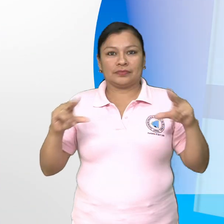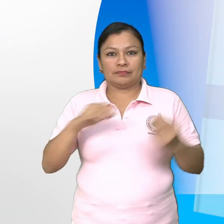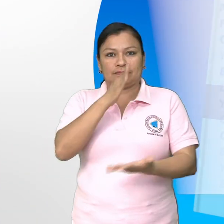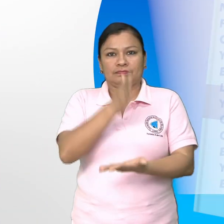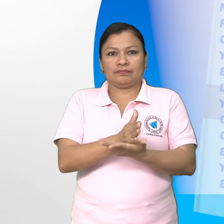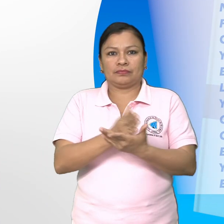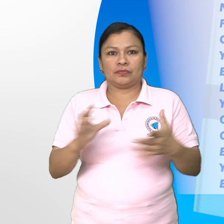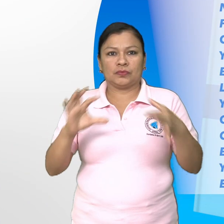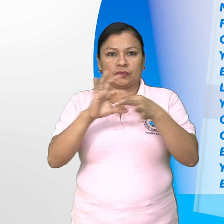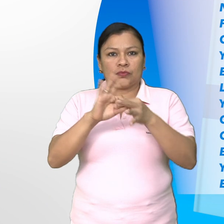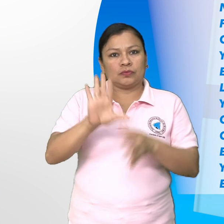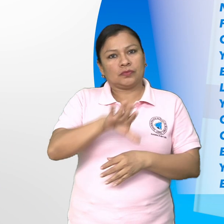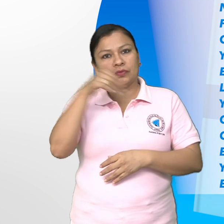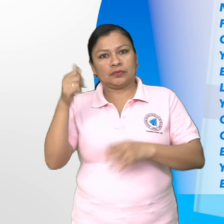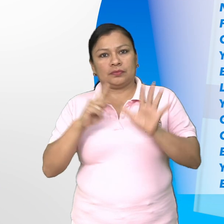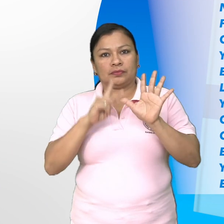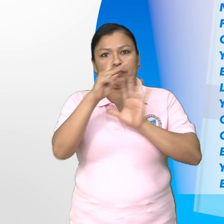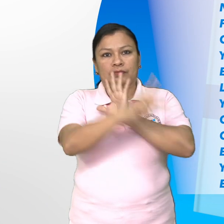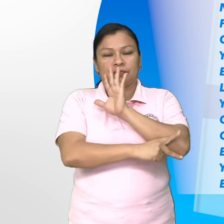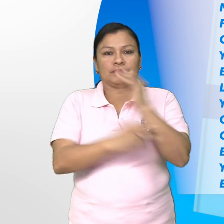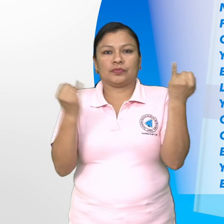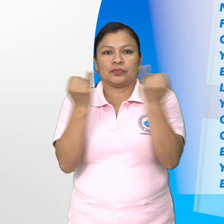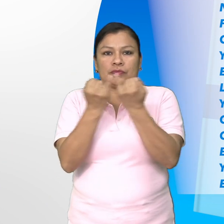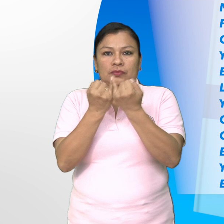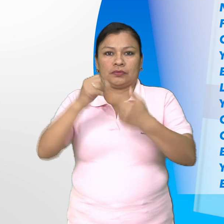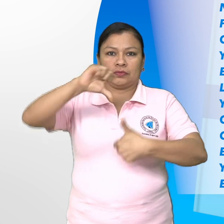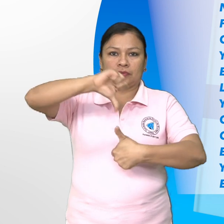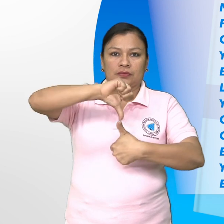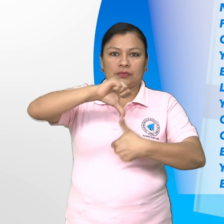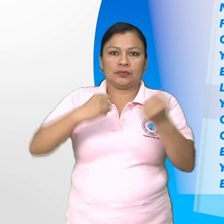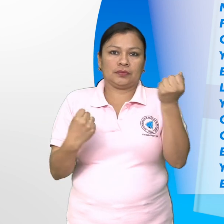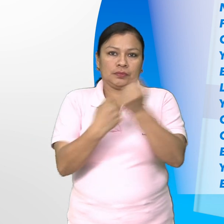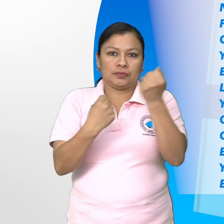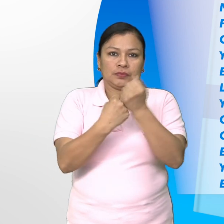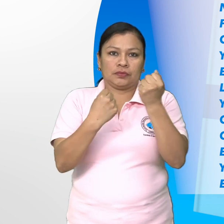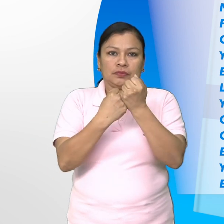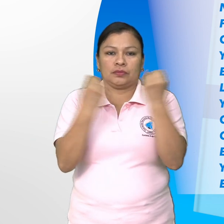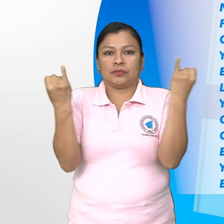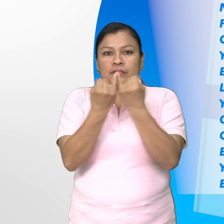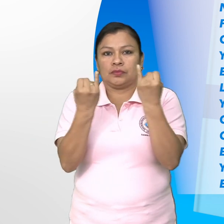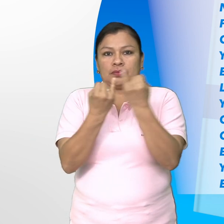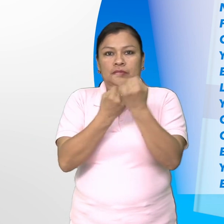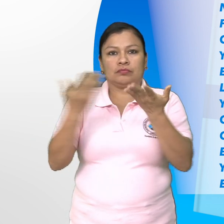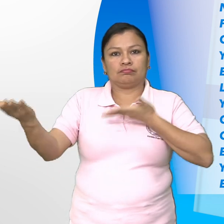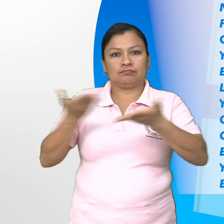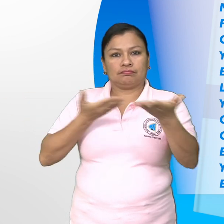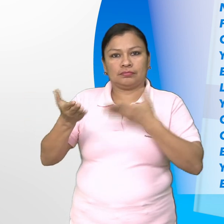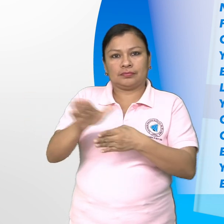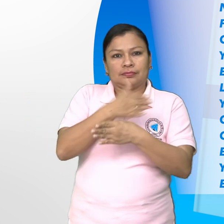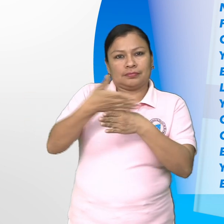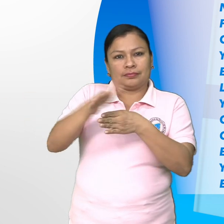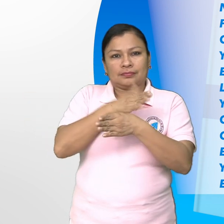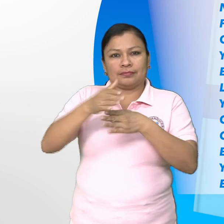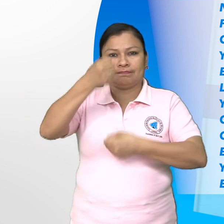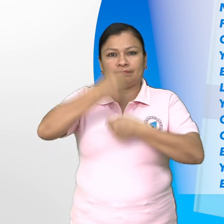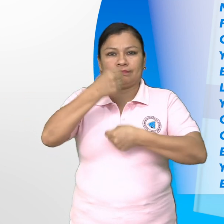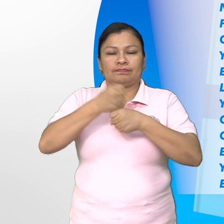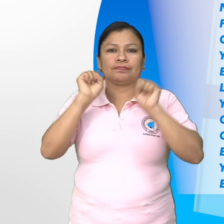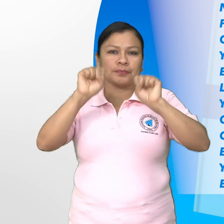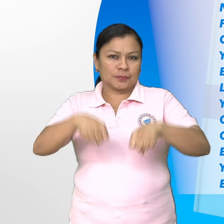Nicaragua defiende firmemente la unidad centroamericana, apoya y promueve todos los esfuerzos para lograr la